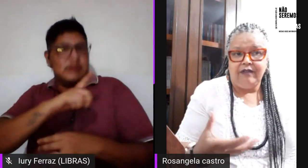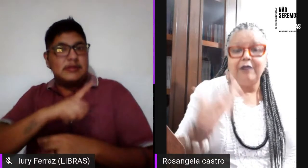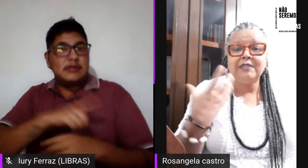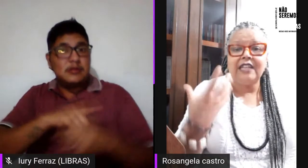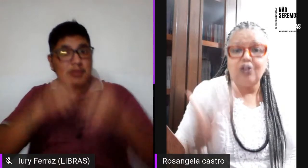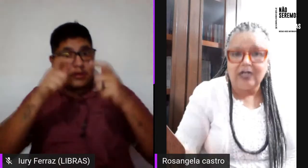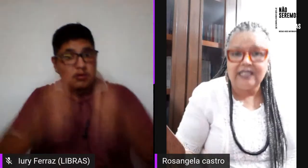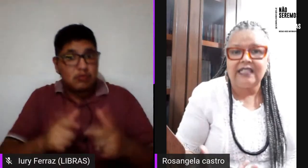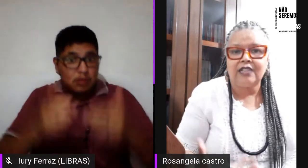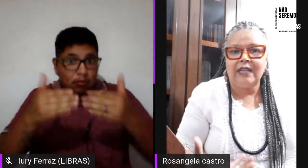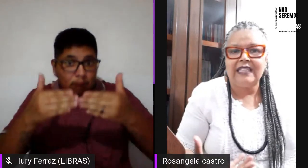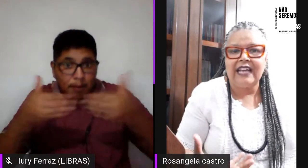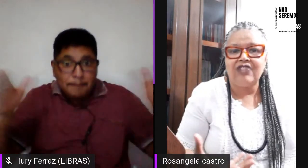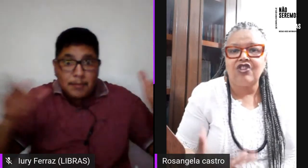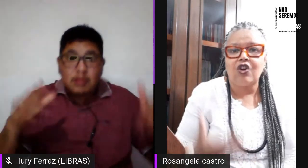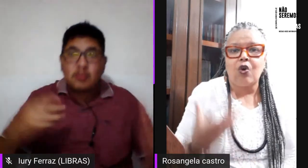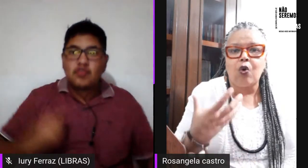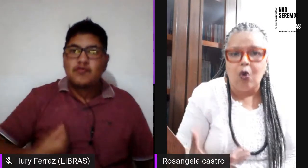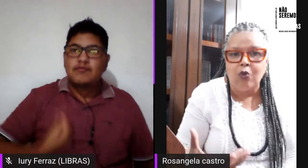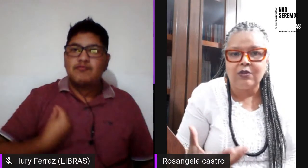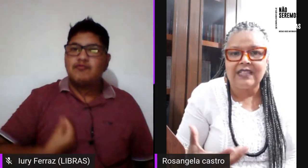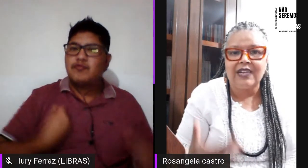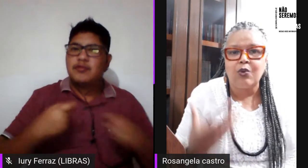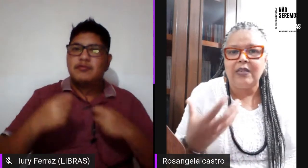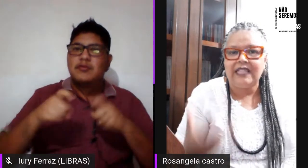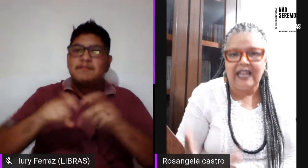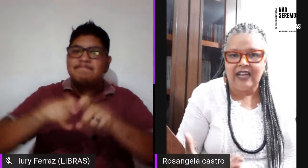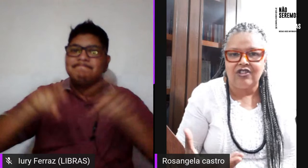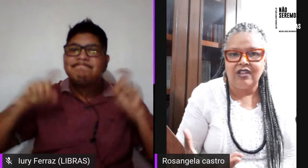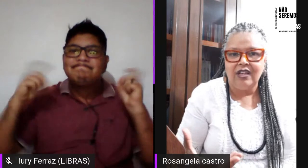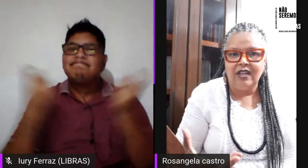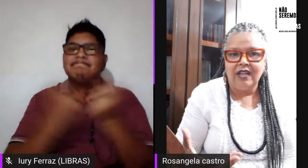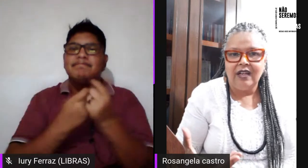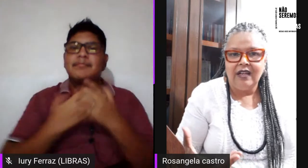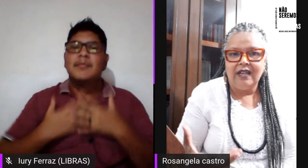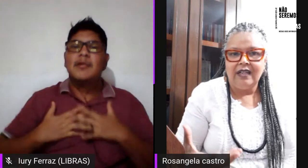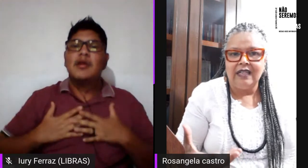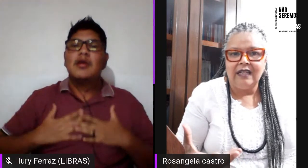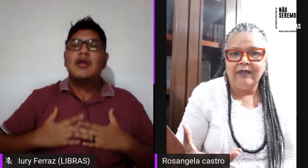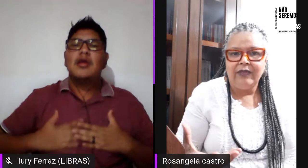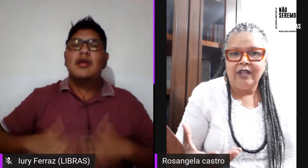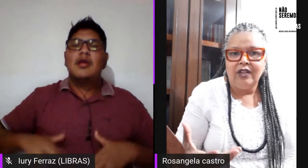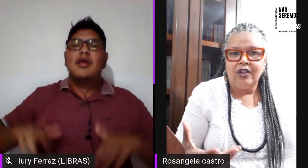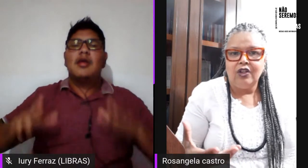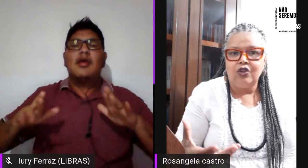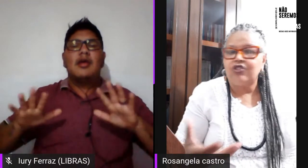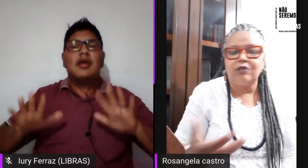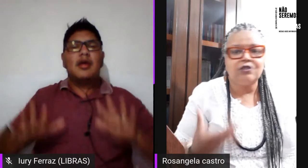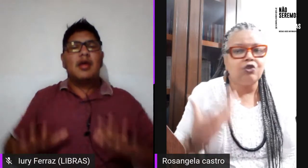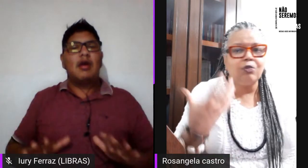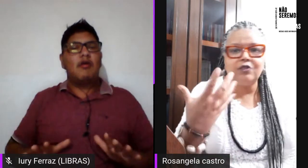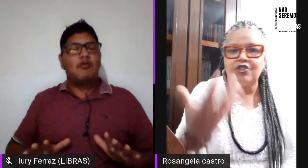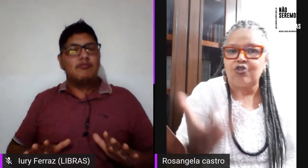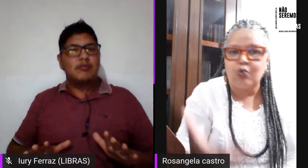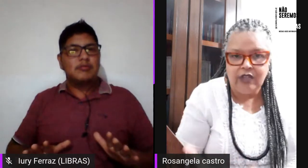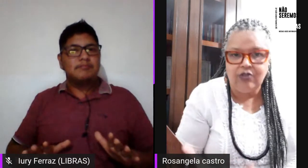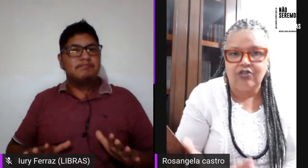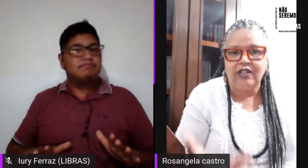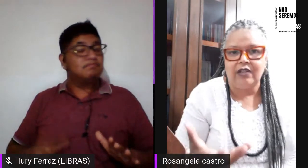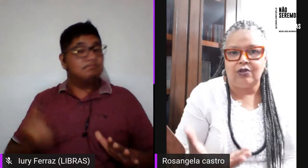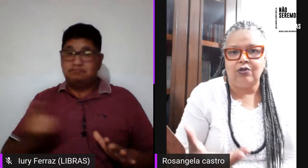vivamos a nossa sexualidade com tranquilidade. Nós não somos